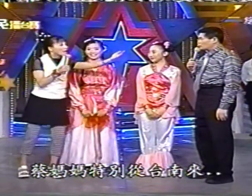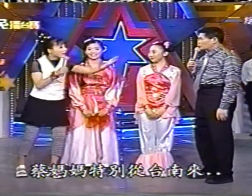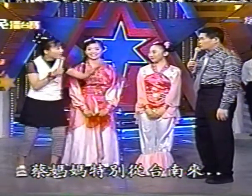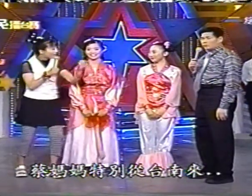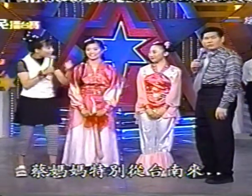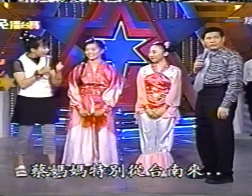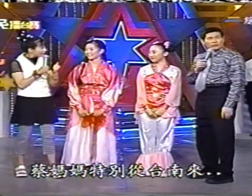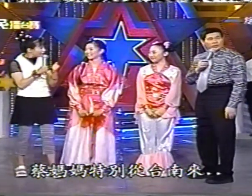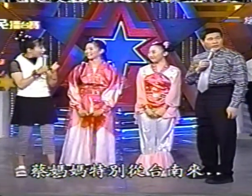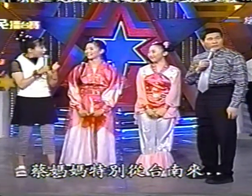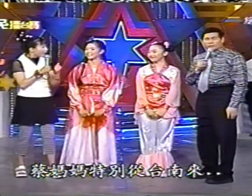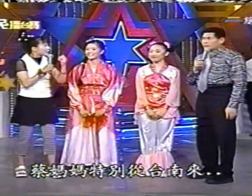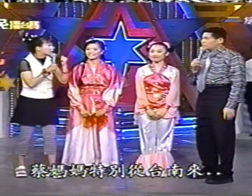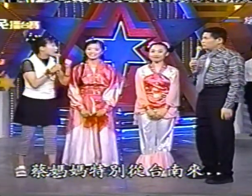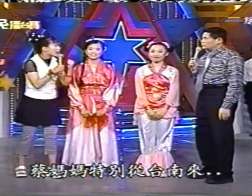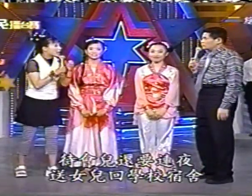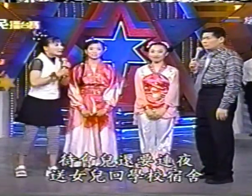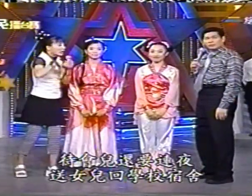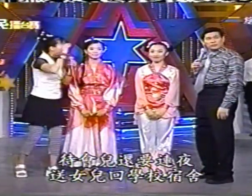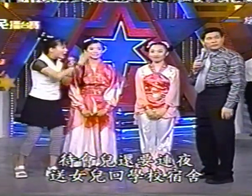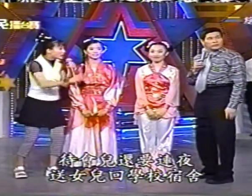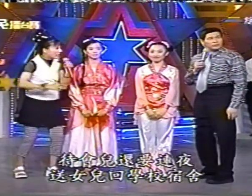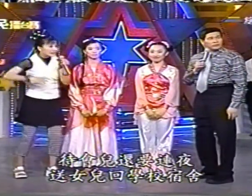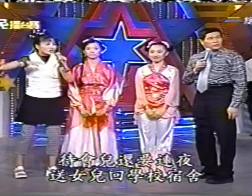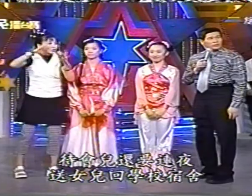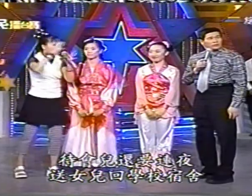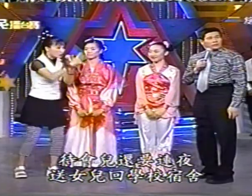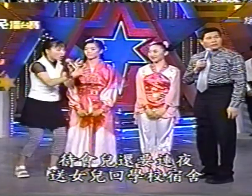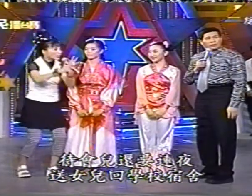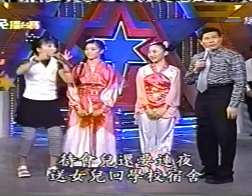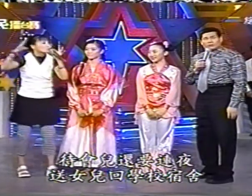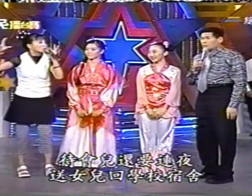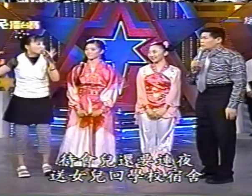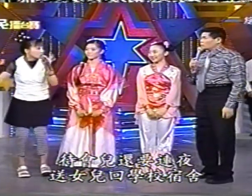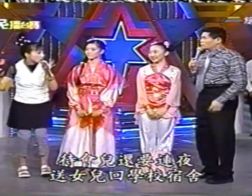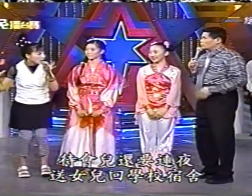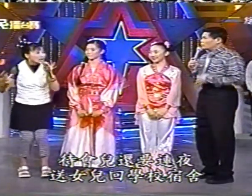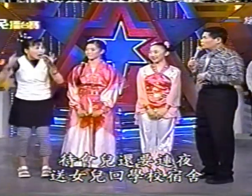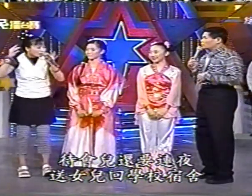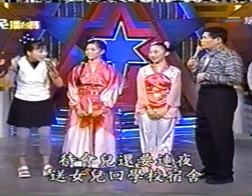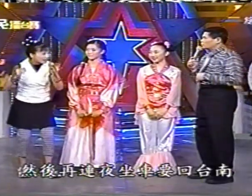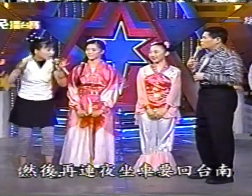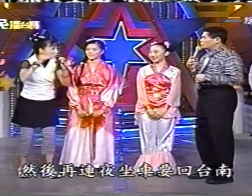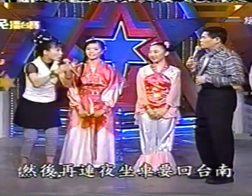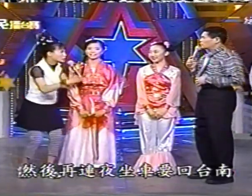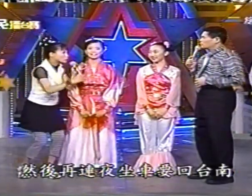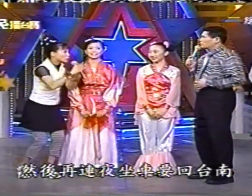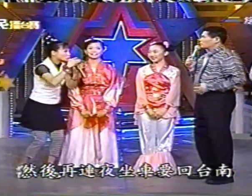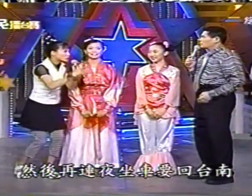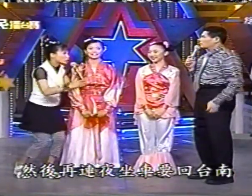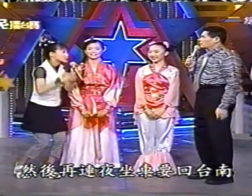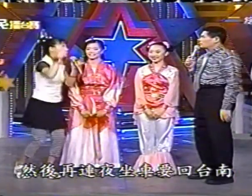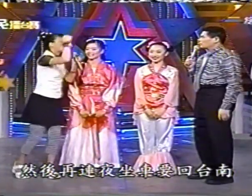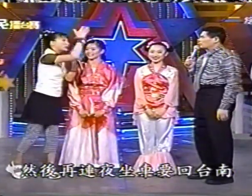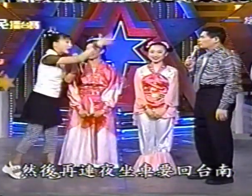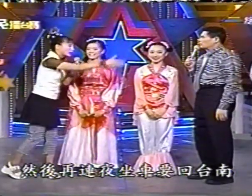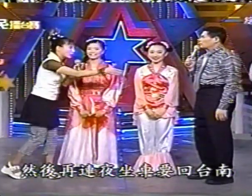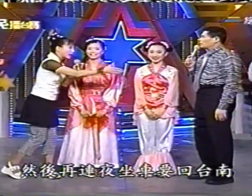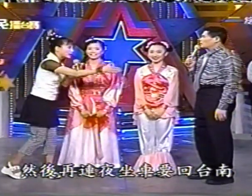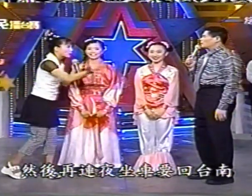台南来台南来待会儿还要连夜送女儿回学校宿舍然后再连夜坐车要回台南